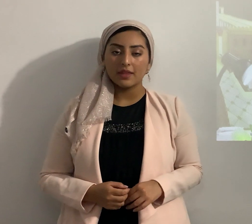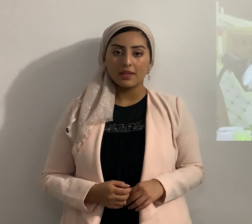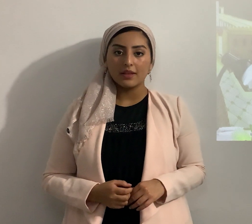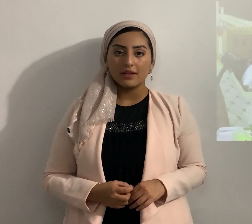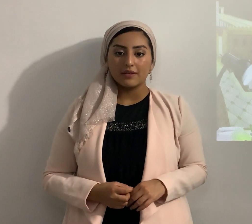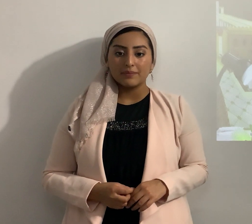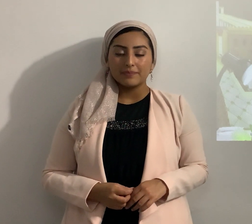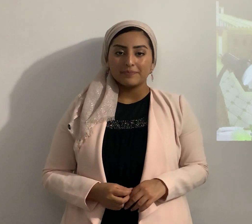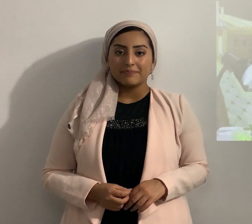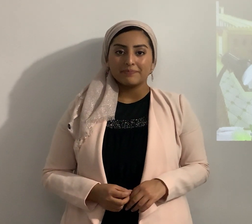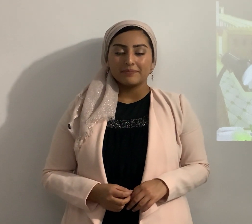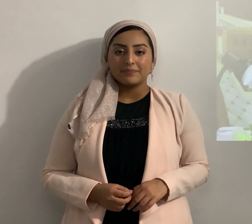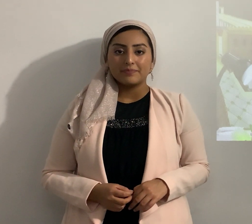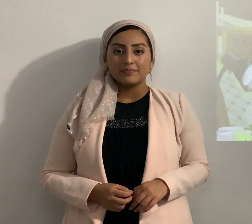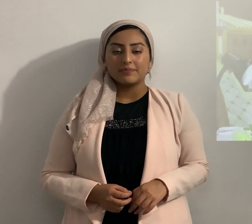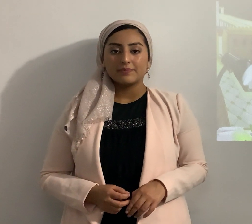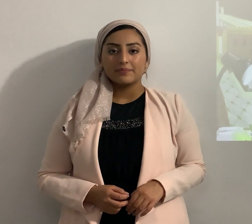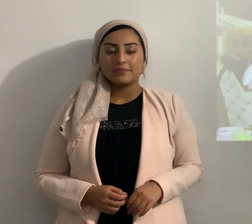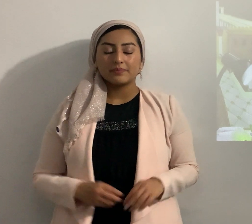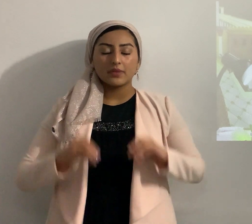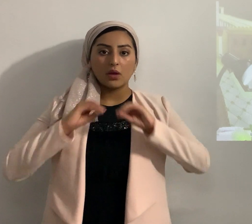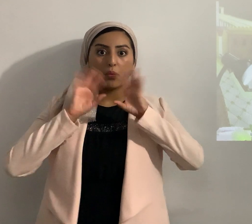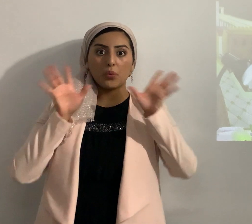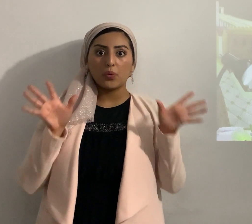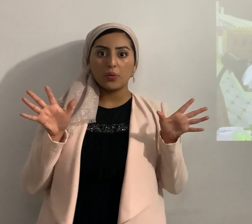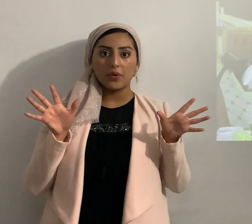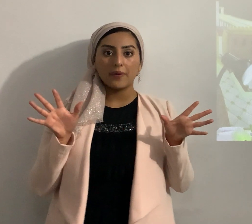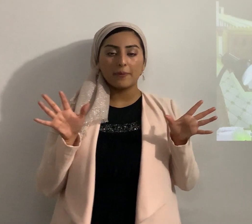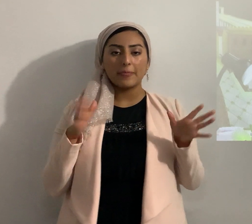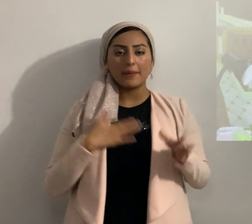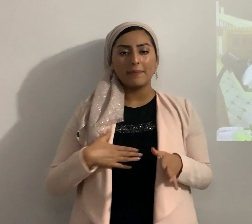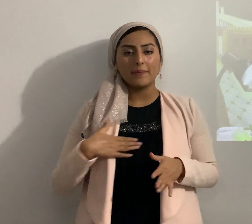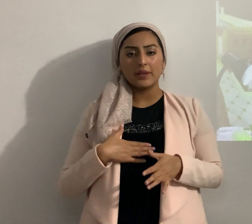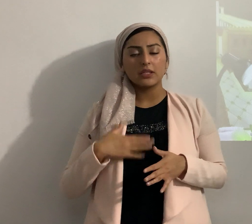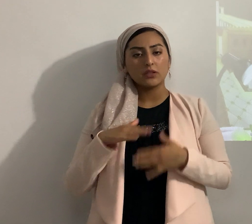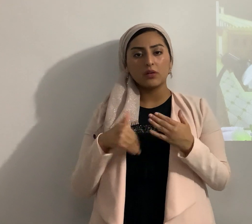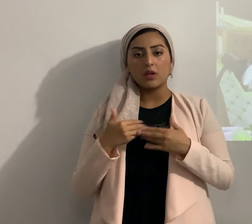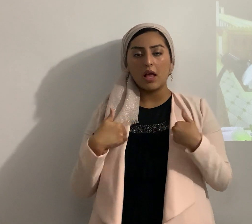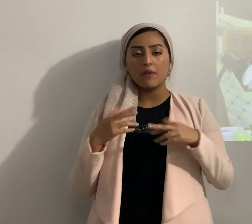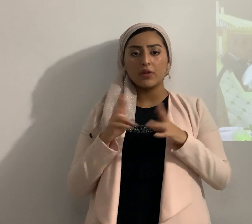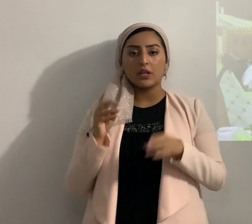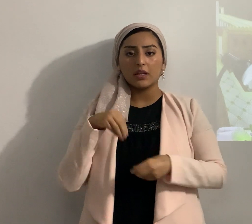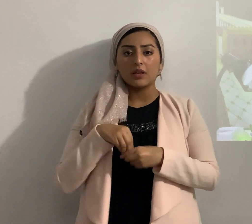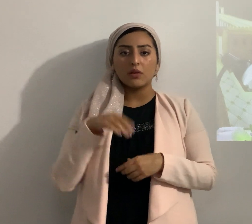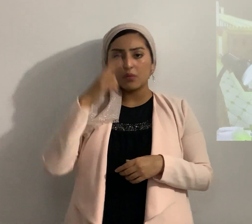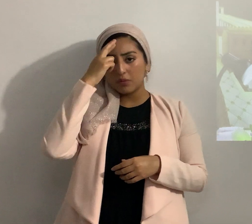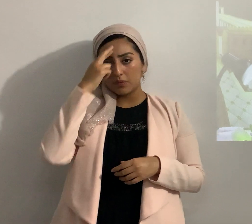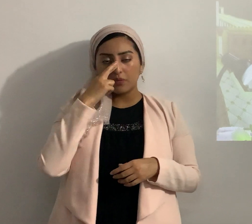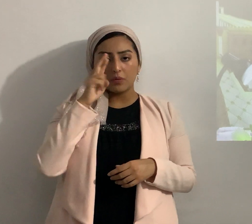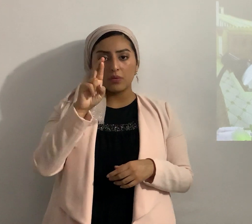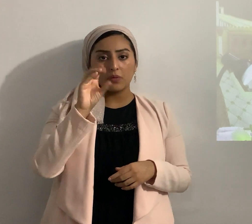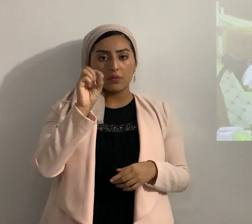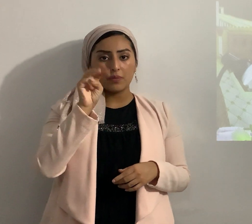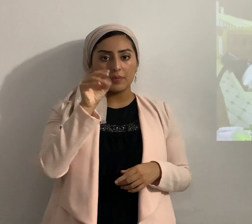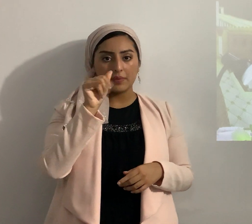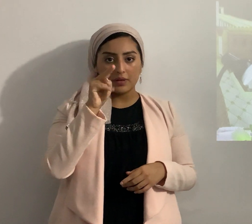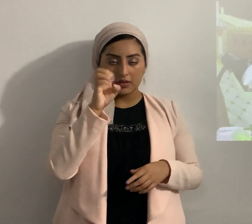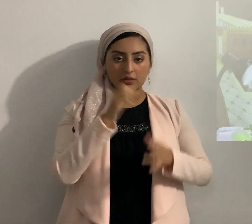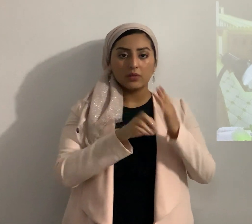aquí lo vamos a ver pero clarito por favor tengan todo romano romanos 1 verso 18 me